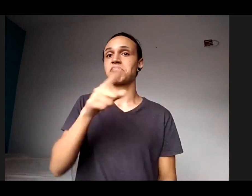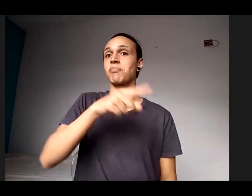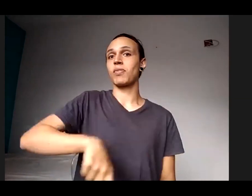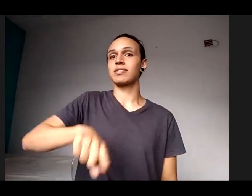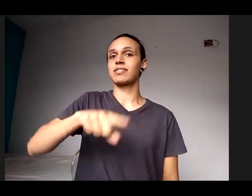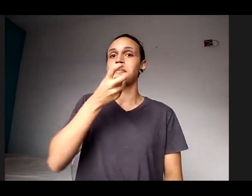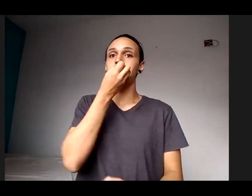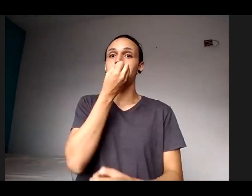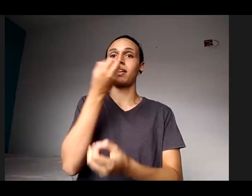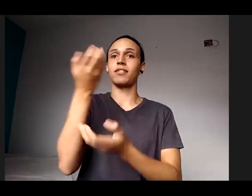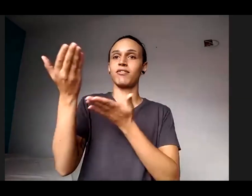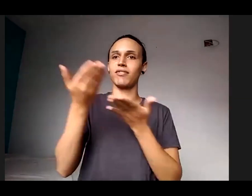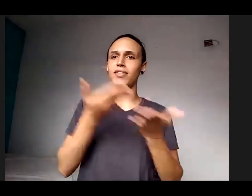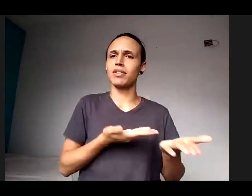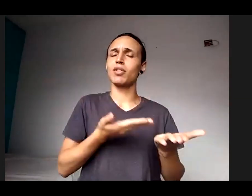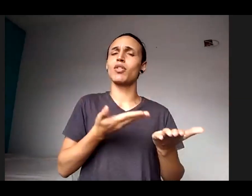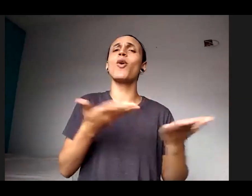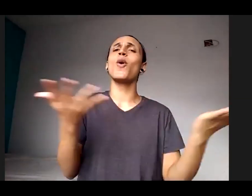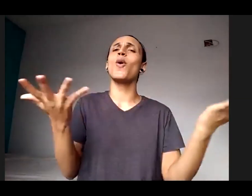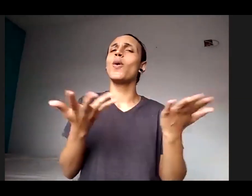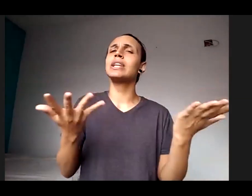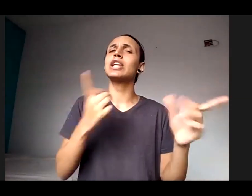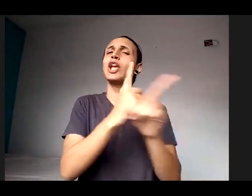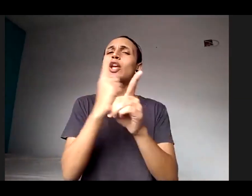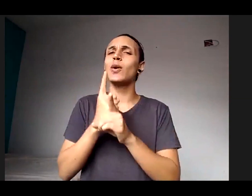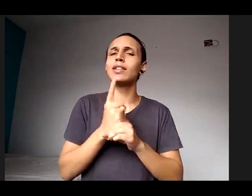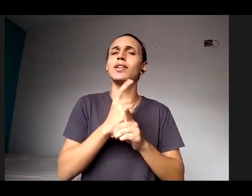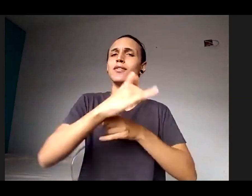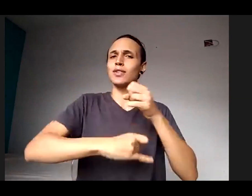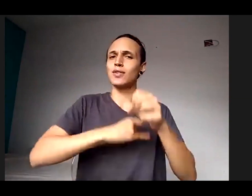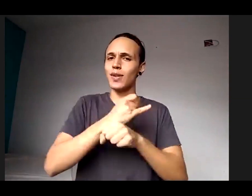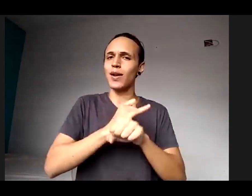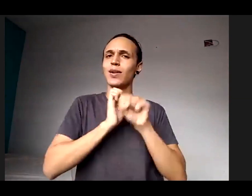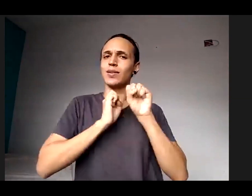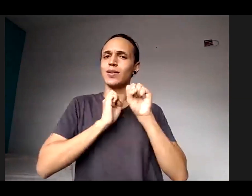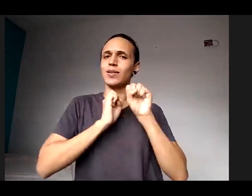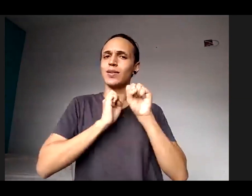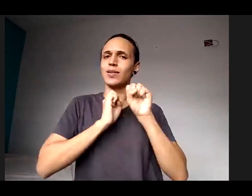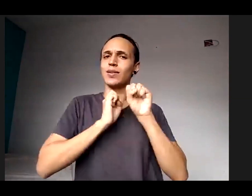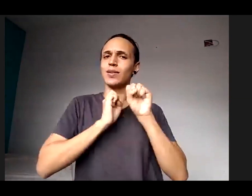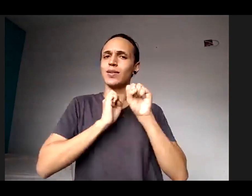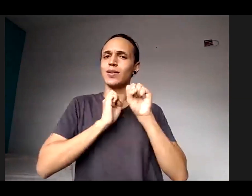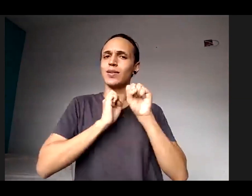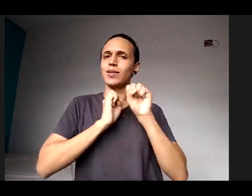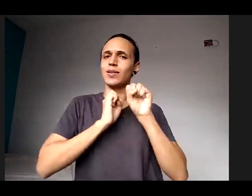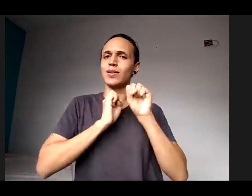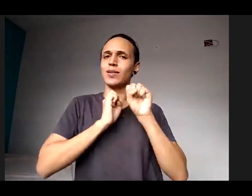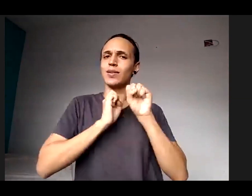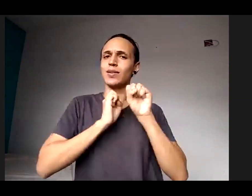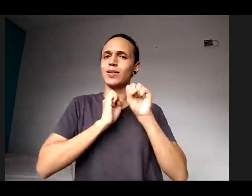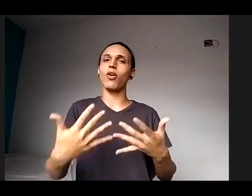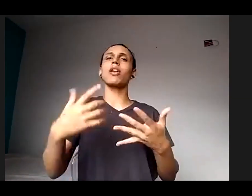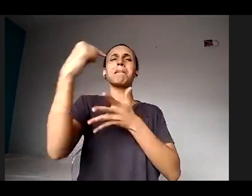educação, Cristiane já explicou o contexto em que esse ciclo de encontros virtuais de educação surgiu, né?